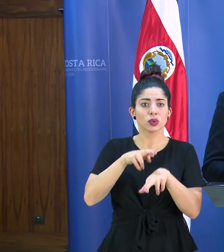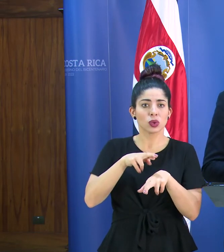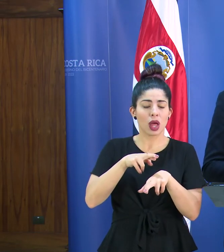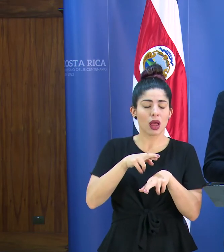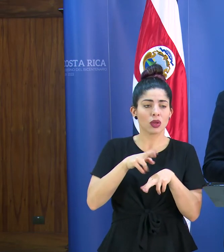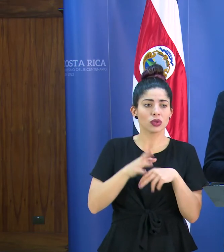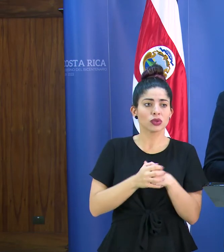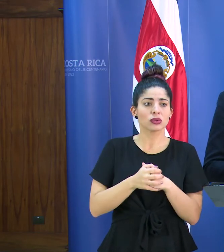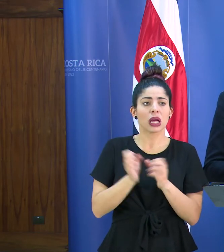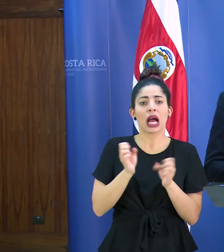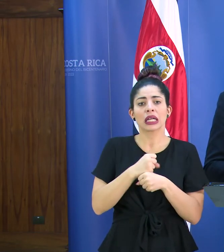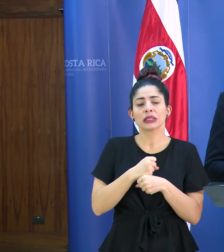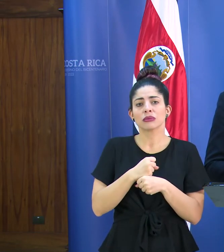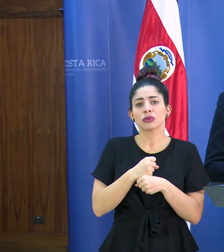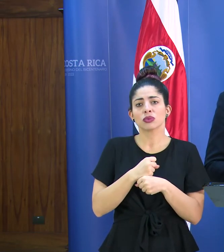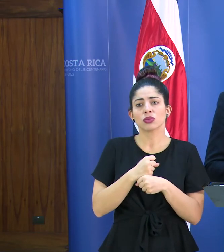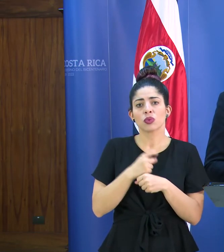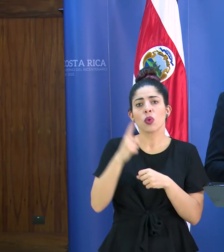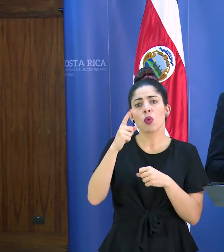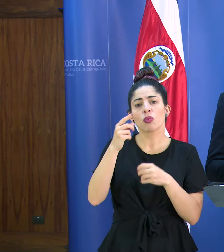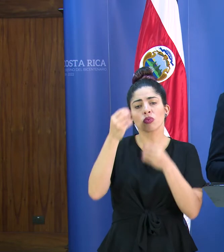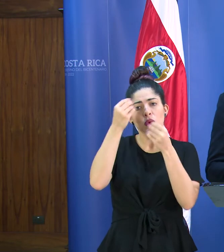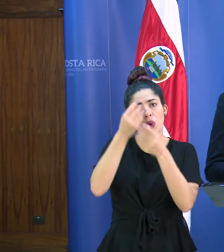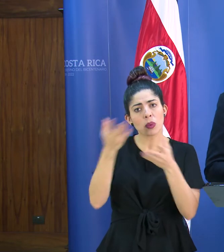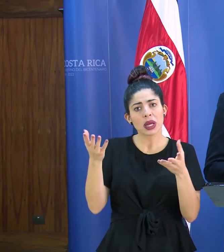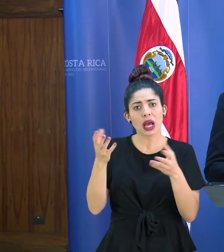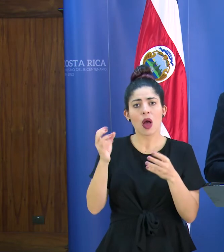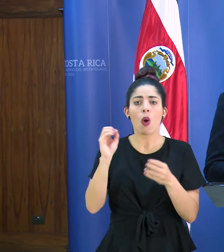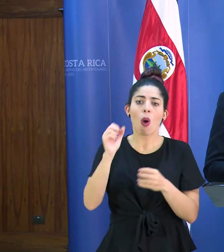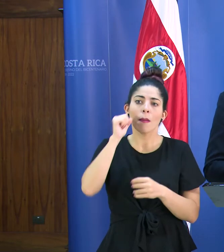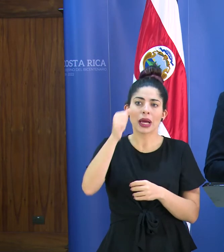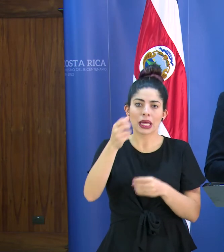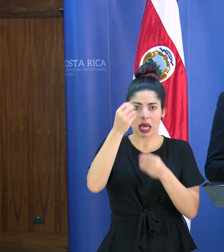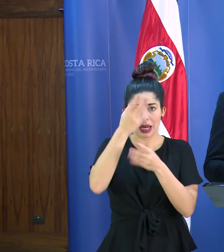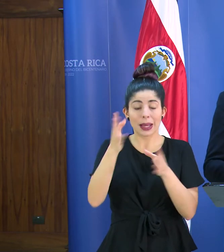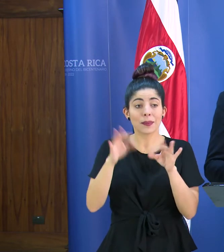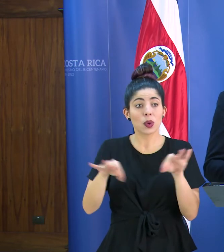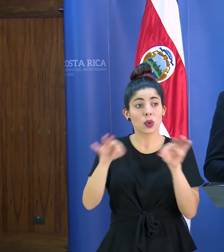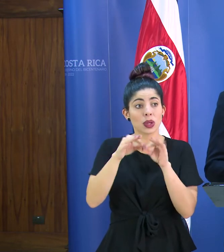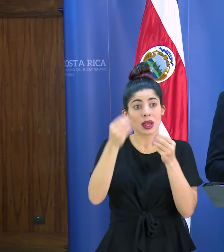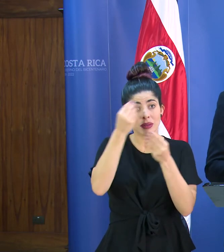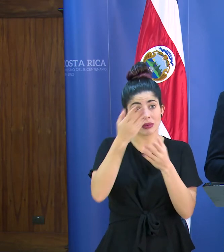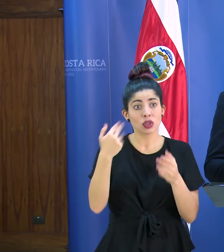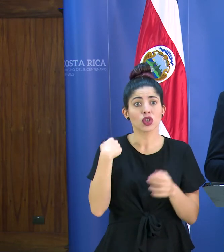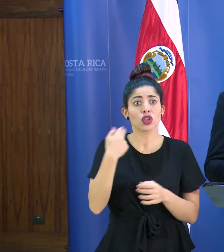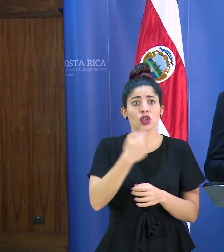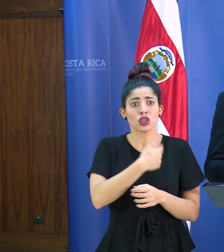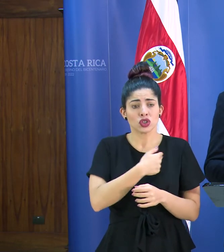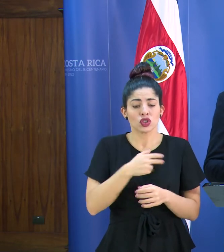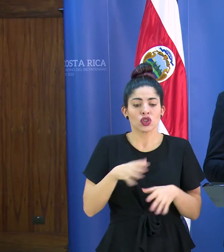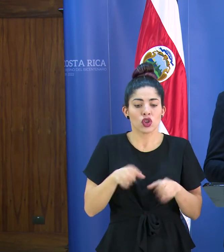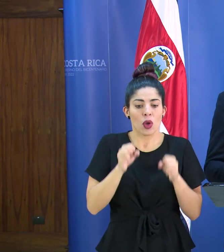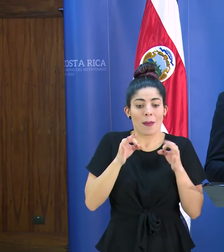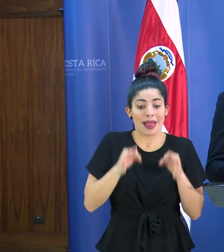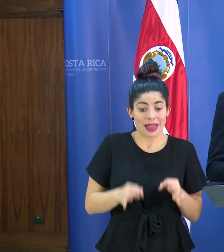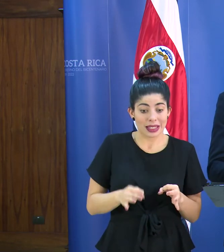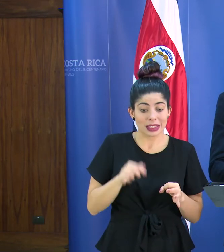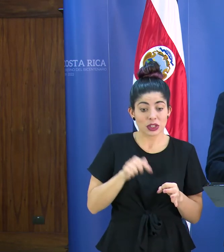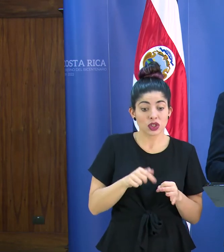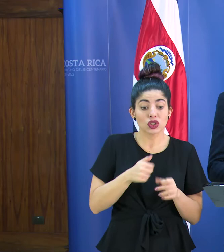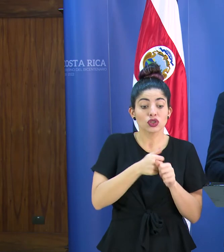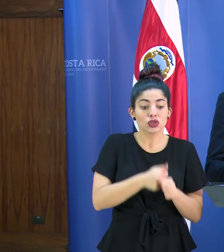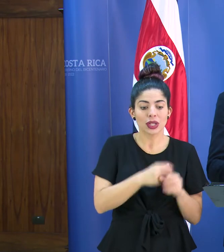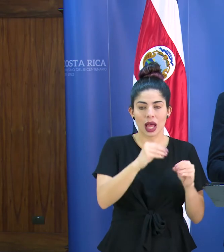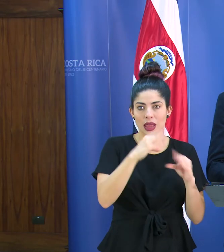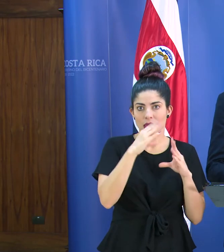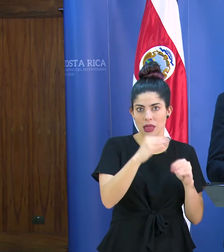pues haríamos sobre todo un comunicado y si no lo haríamos el día de mañana es importante indicar obviamente nosotros tomamos las decisiones que estamos tomando con base en